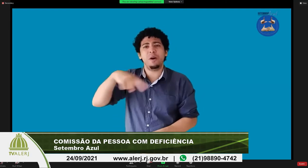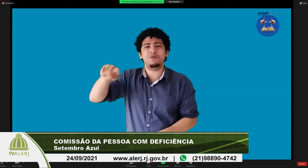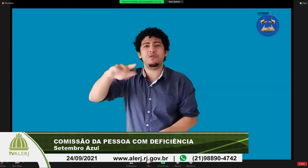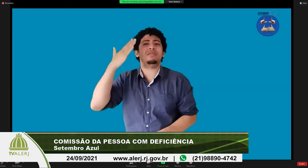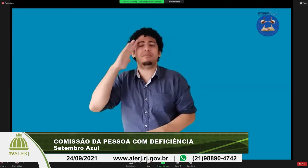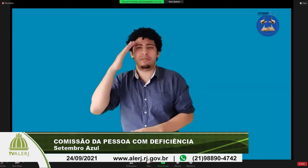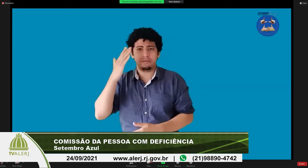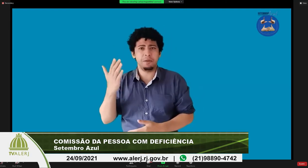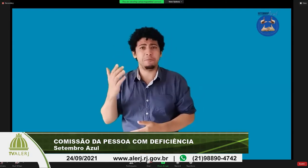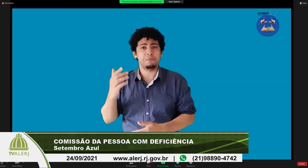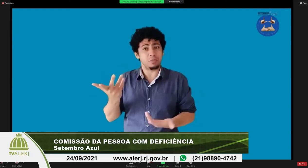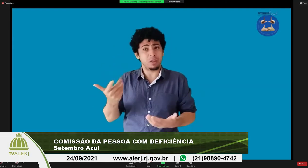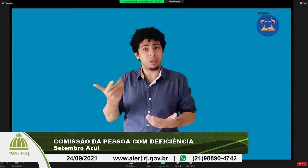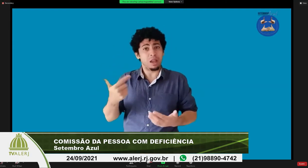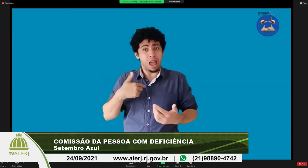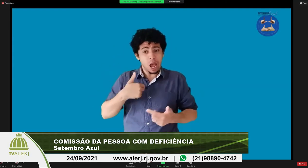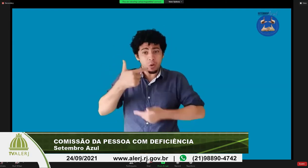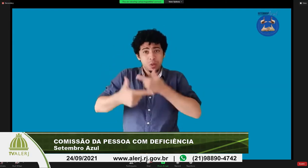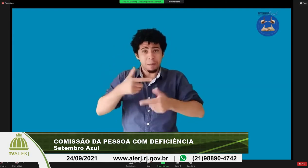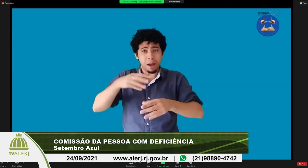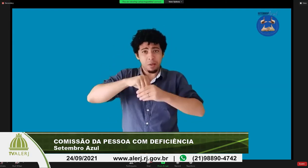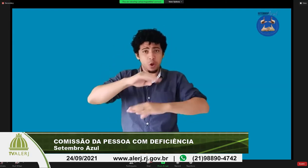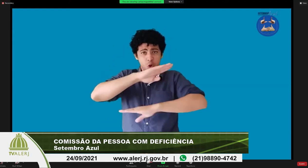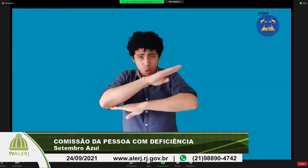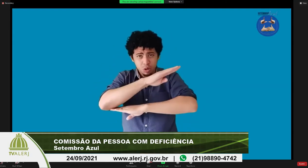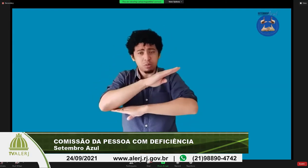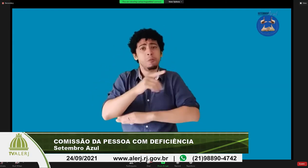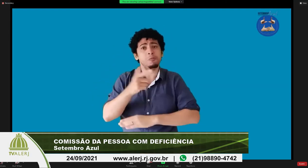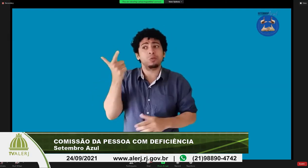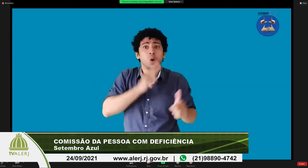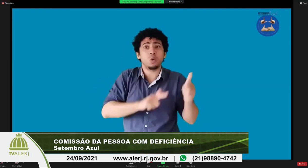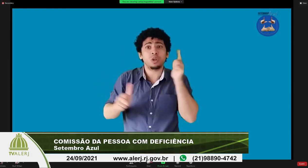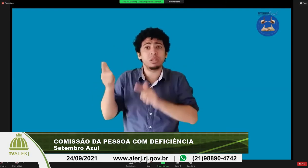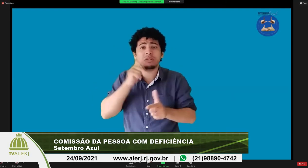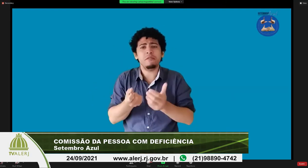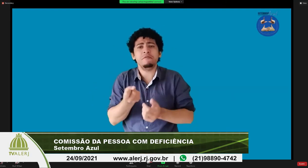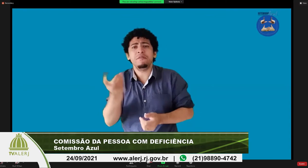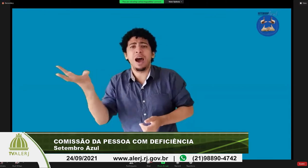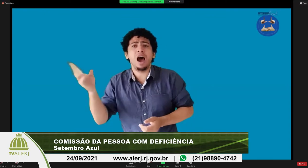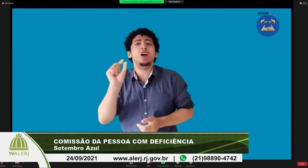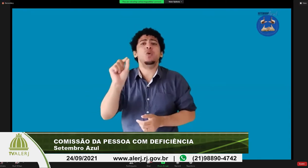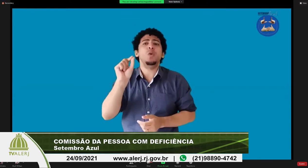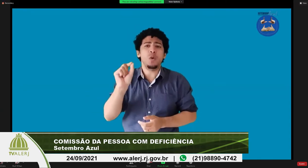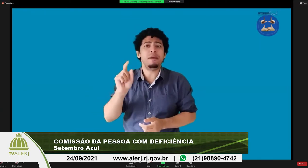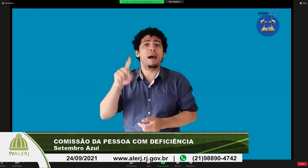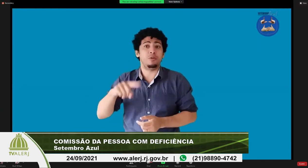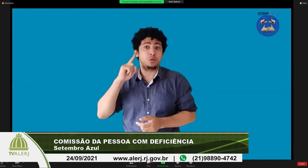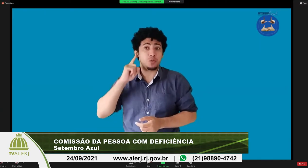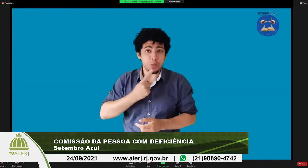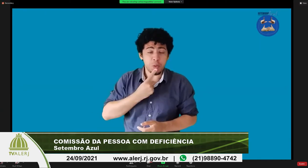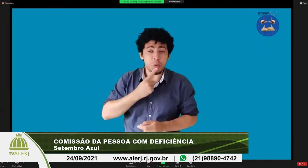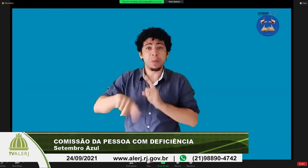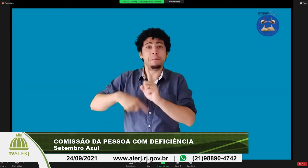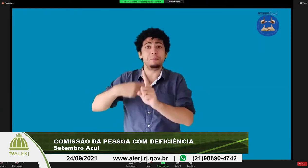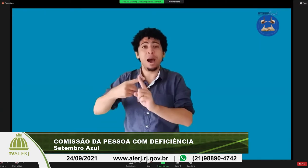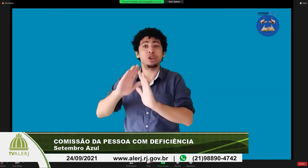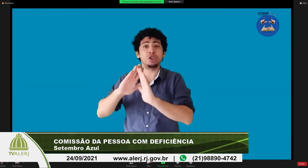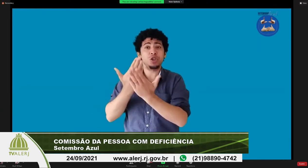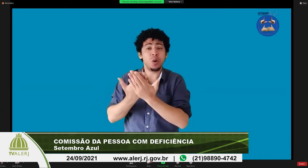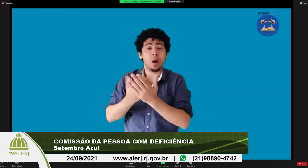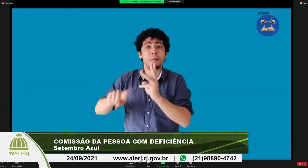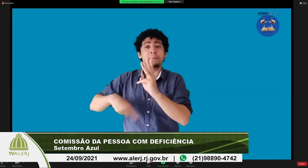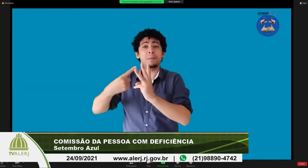surdas traz uma importância muito mais interessante de engajamento e protagonismo surdo no Museu do Amanhã eu percebo o que várias pessoas